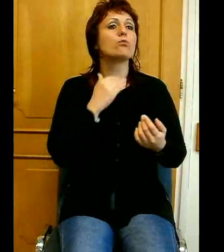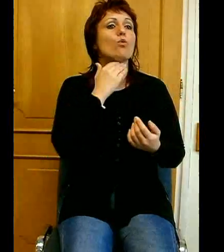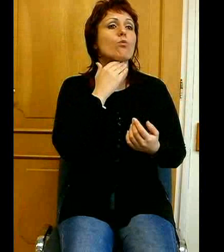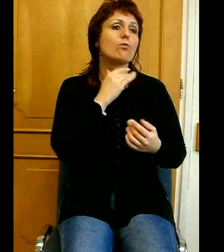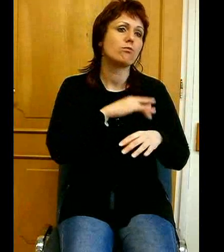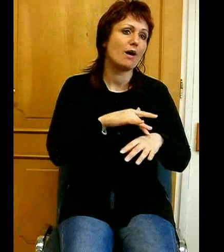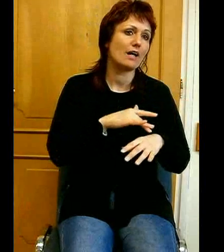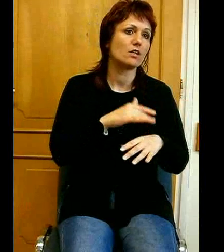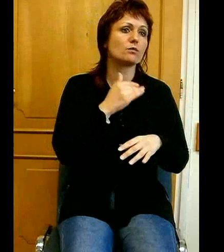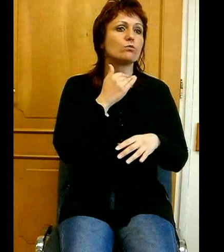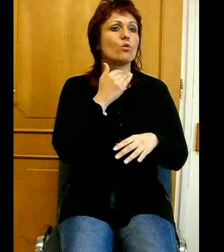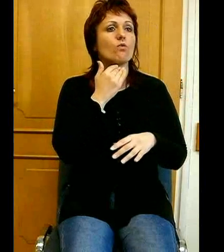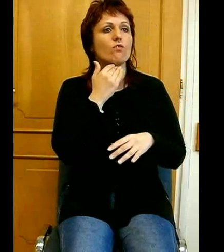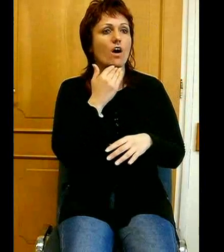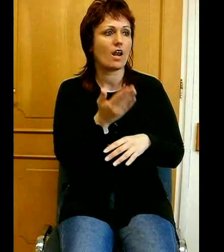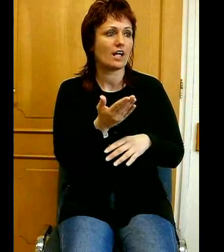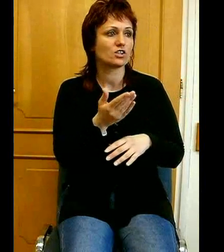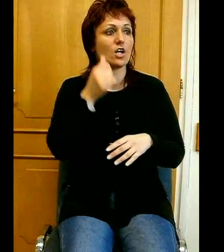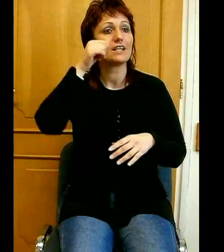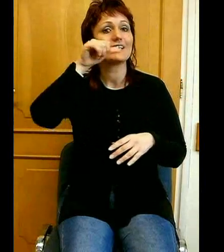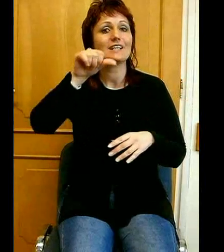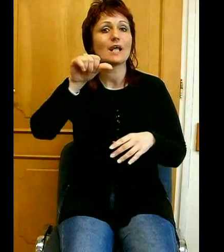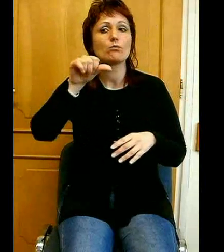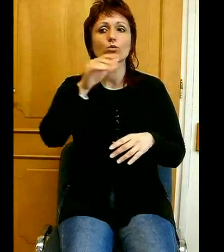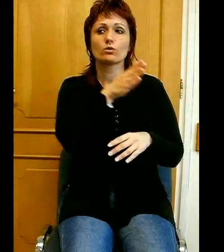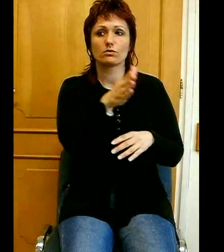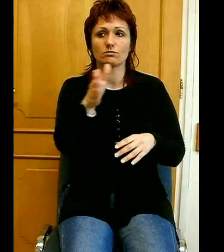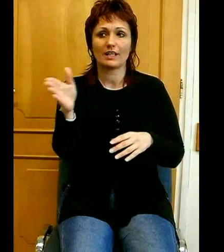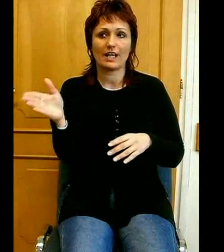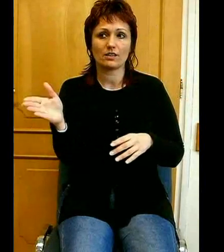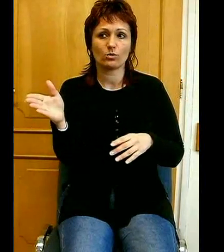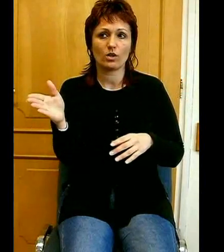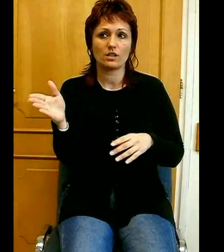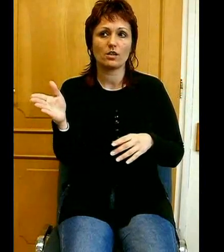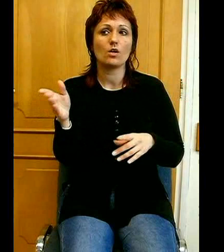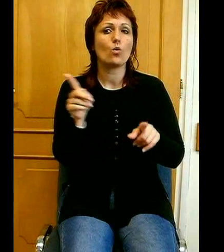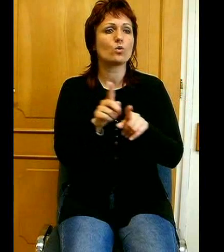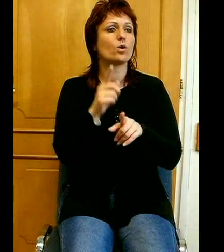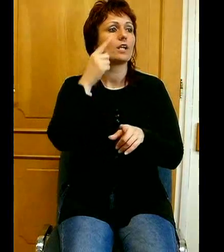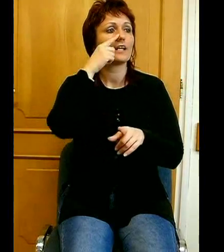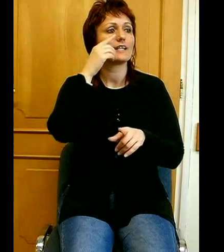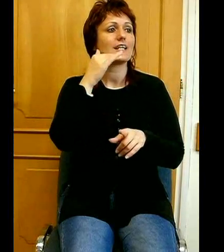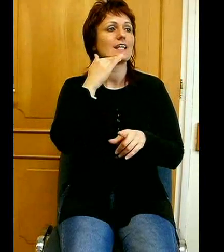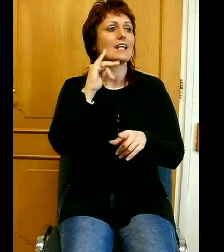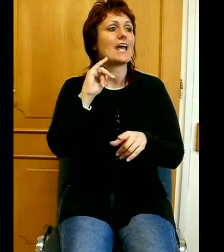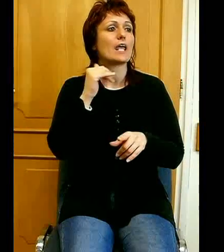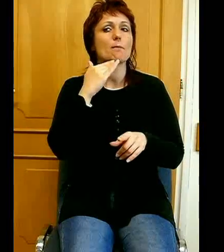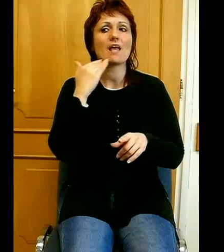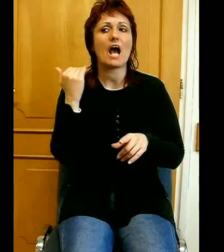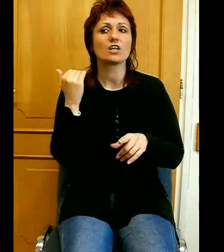ami népünk bűneit illetően. Úgy, ahogy ezt Nehéliás tette. Aki már fóságban született, akinek